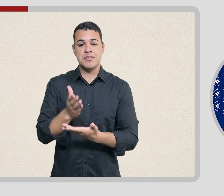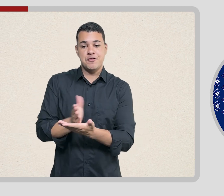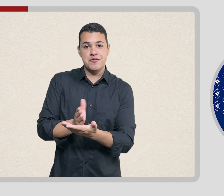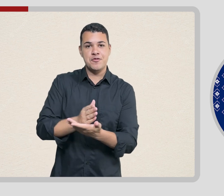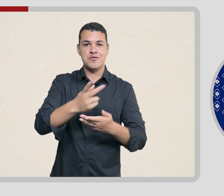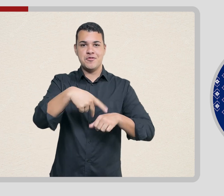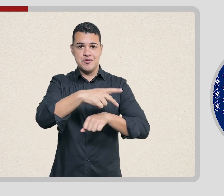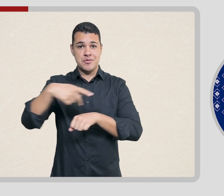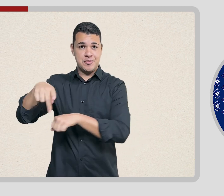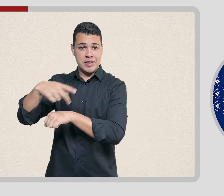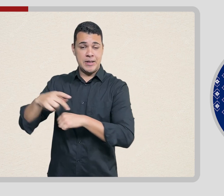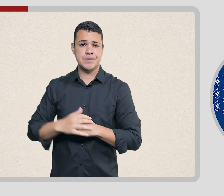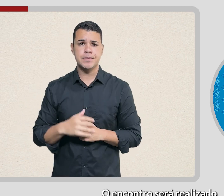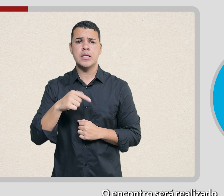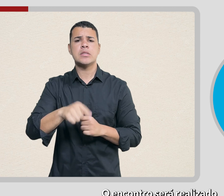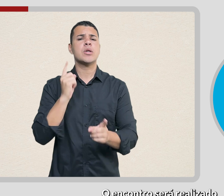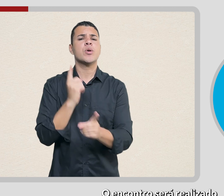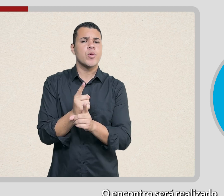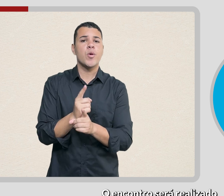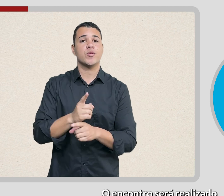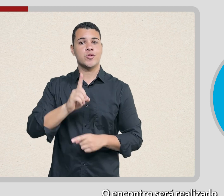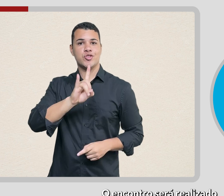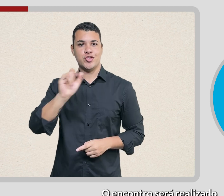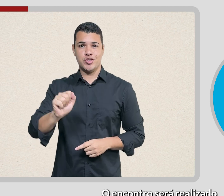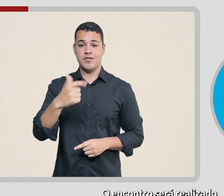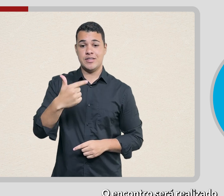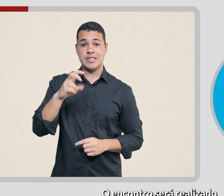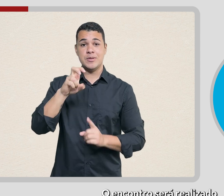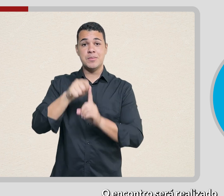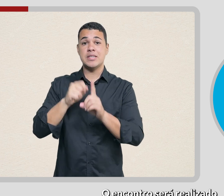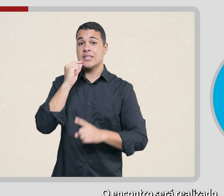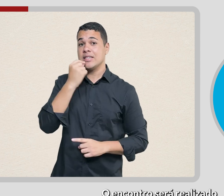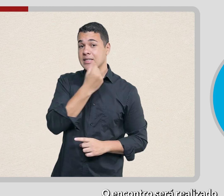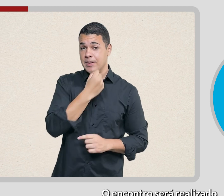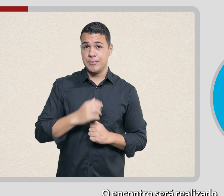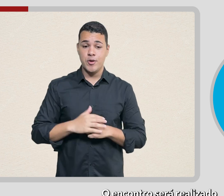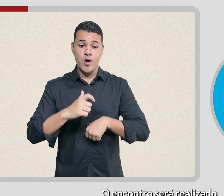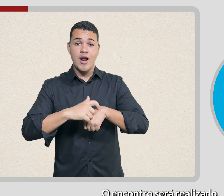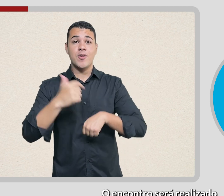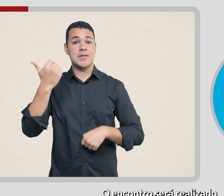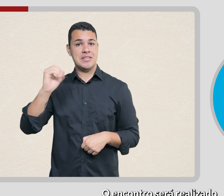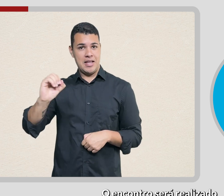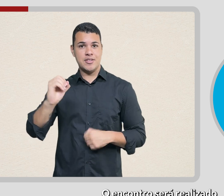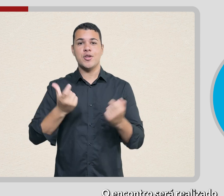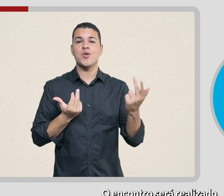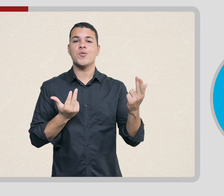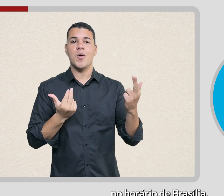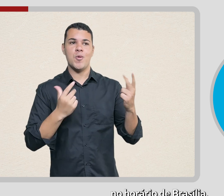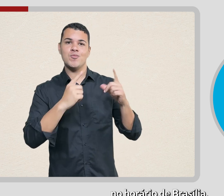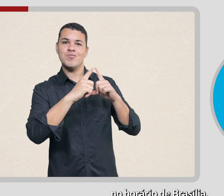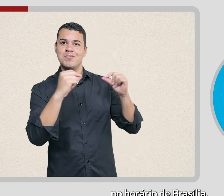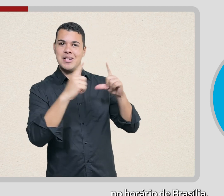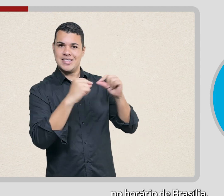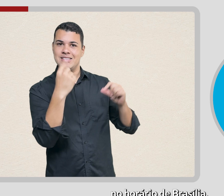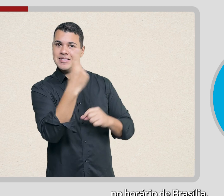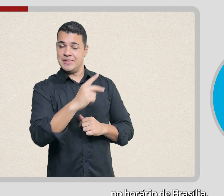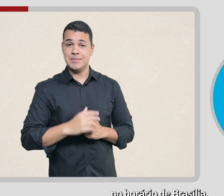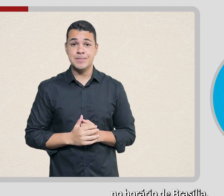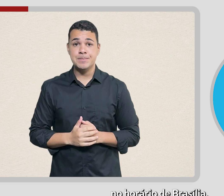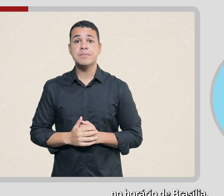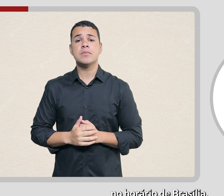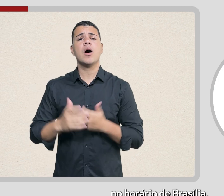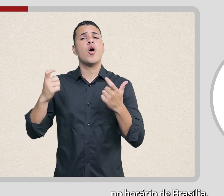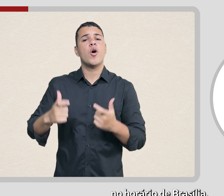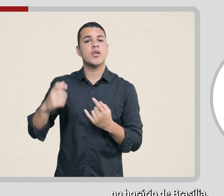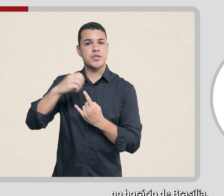Saúde nas Fronteiras. O encontro será realizado no dia 25 de setembro, às 10 horas, no horário de Brasília,